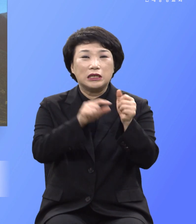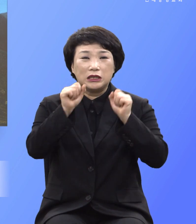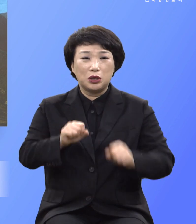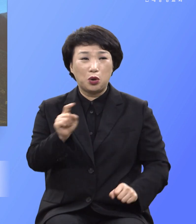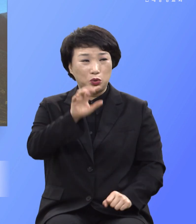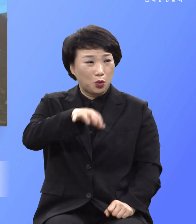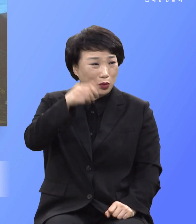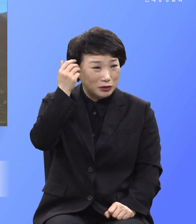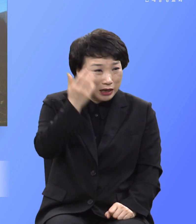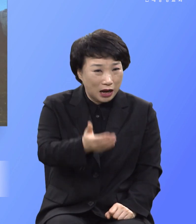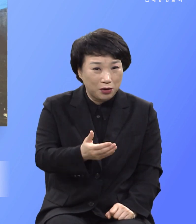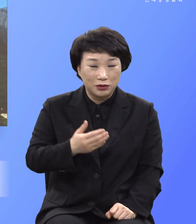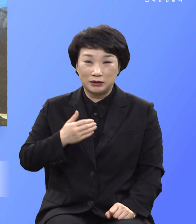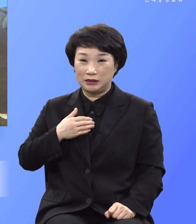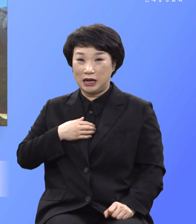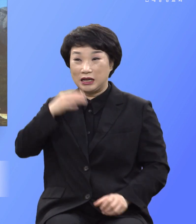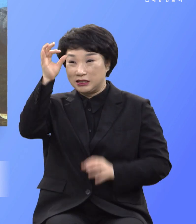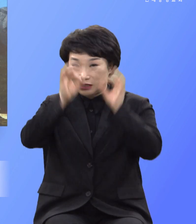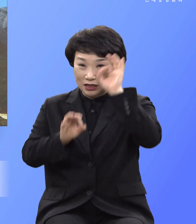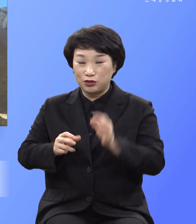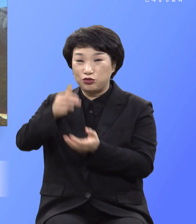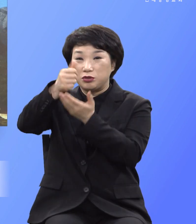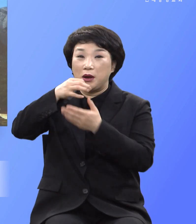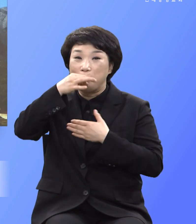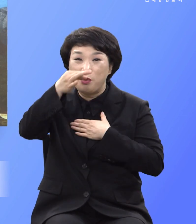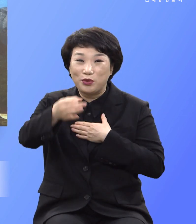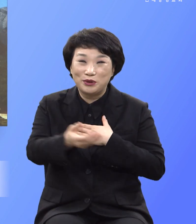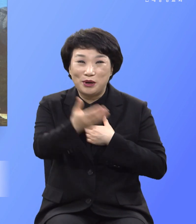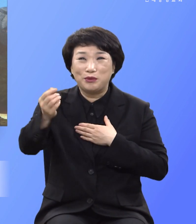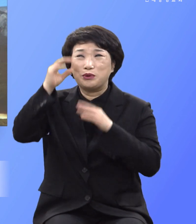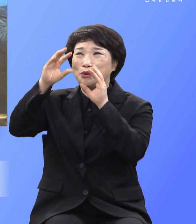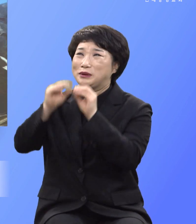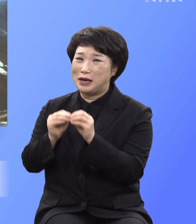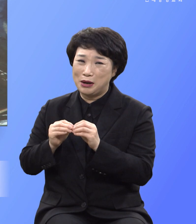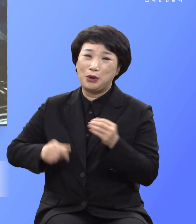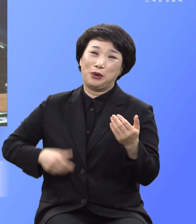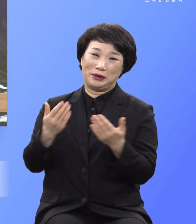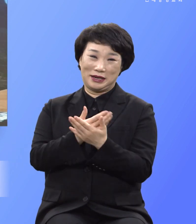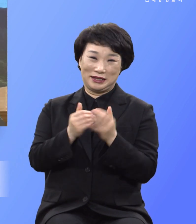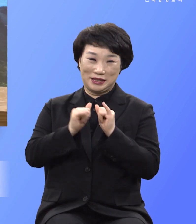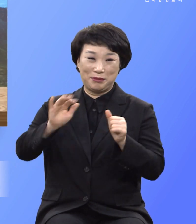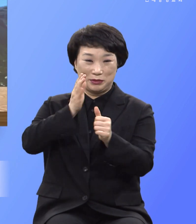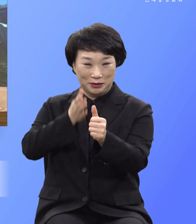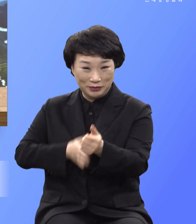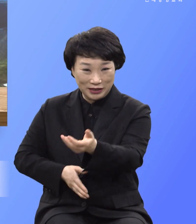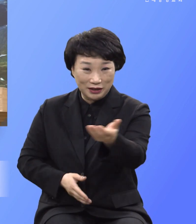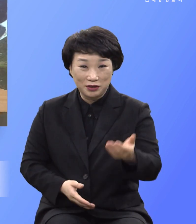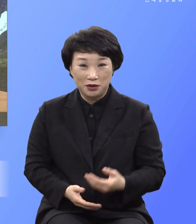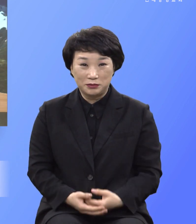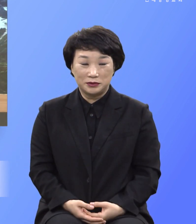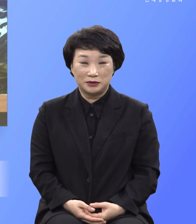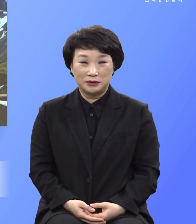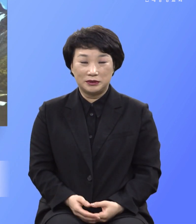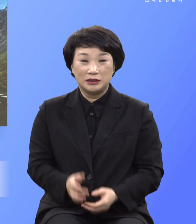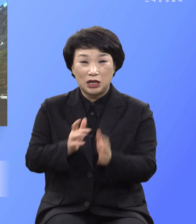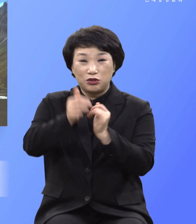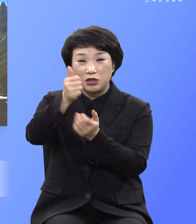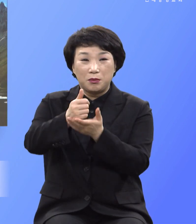나를 찾는 목소리에 동의하시고 회개하는 자가 되기 바라며 예수물라 지옥 가는